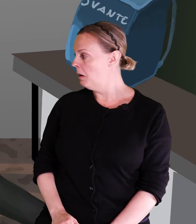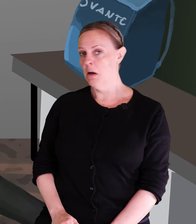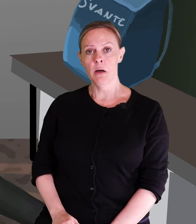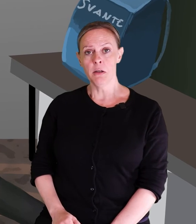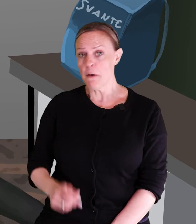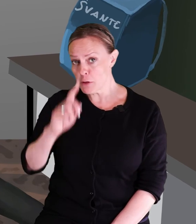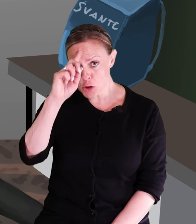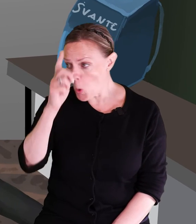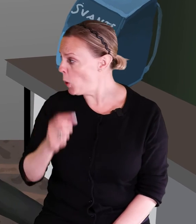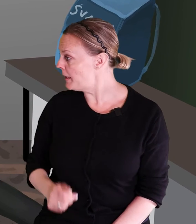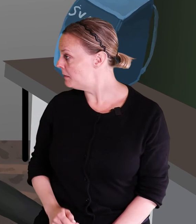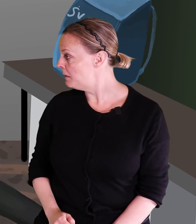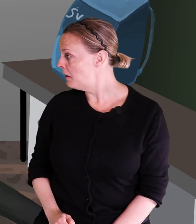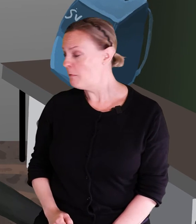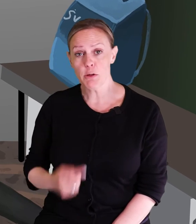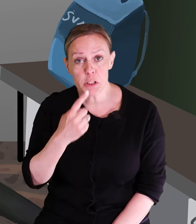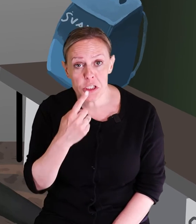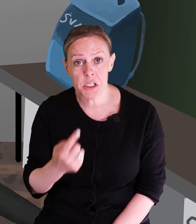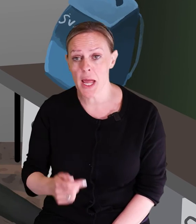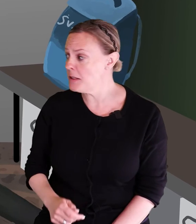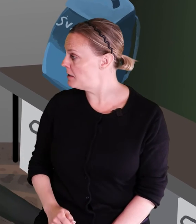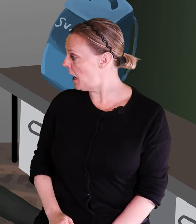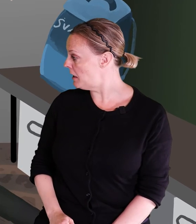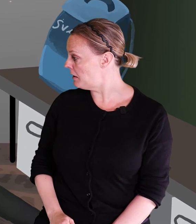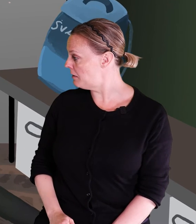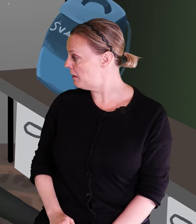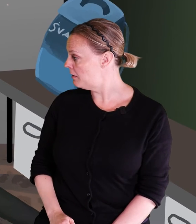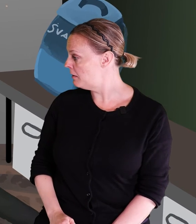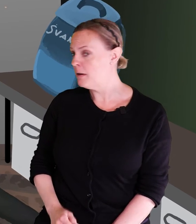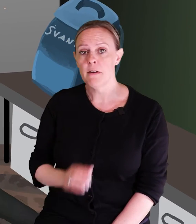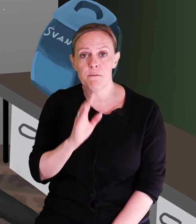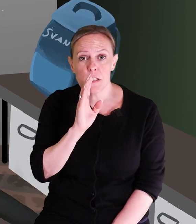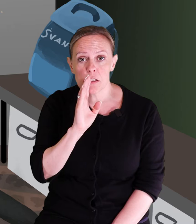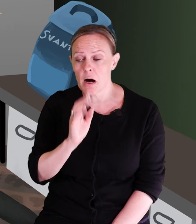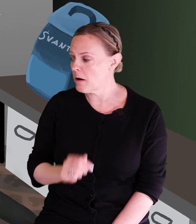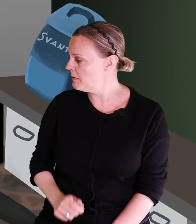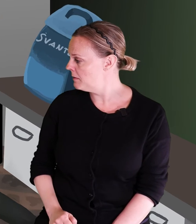Jag förstår inte vad du säger längre. Viskar han.